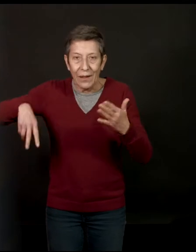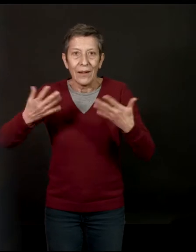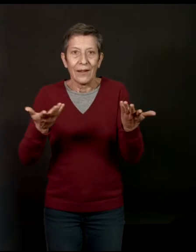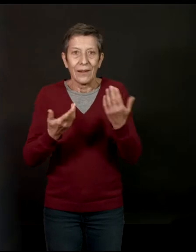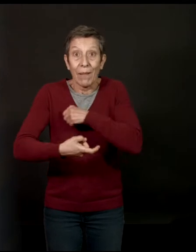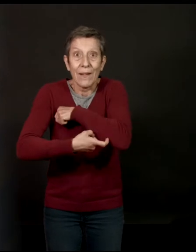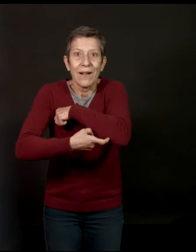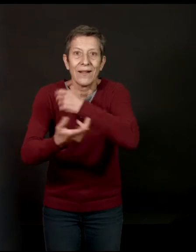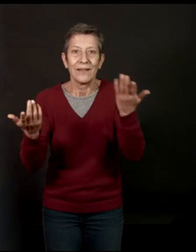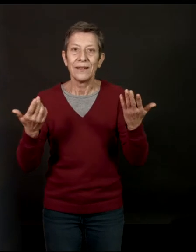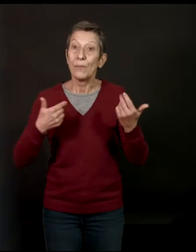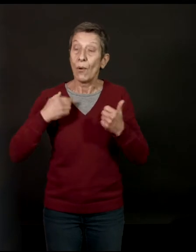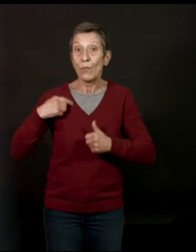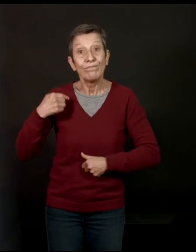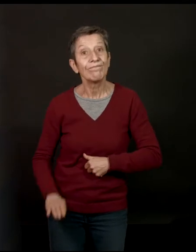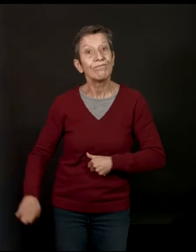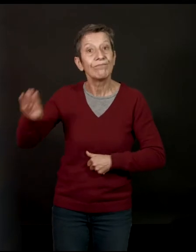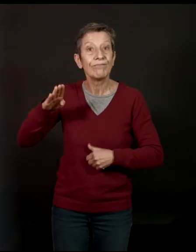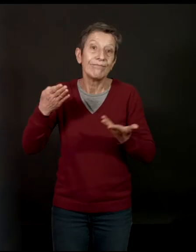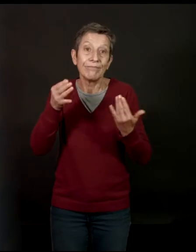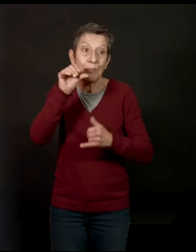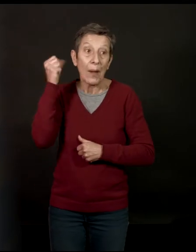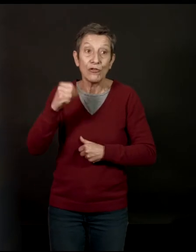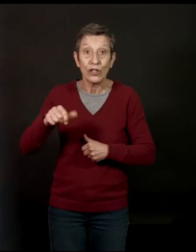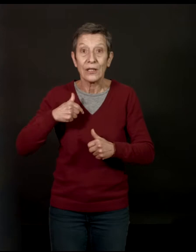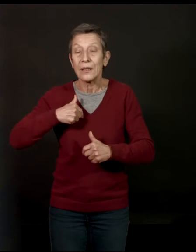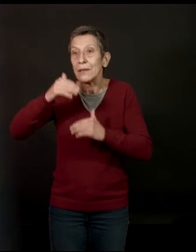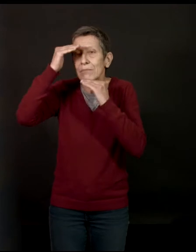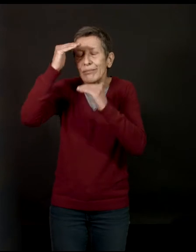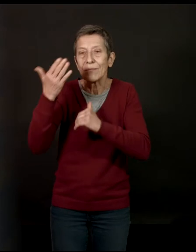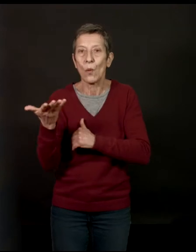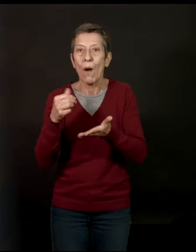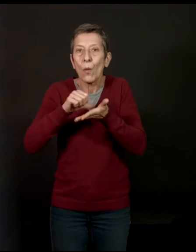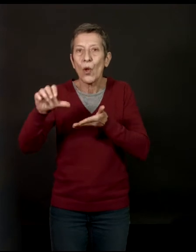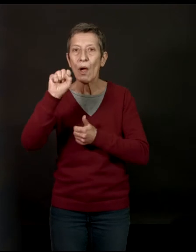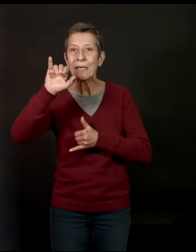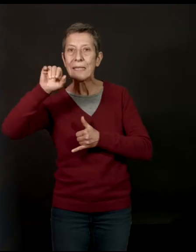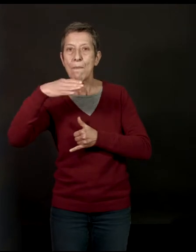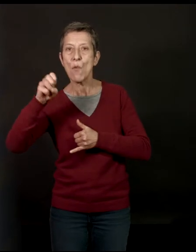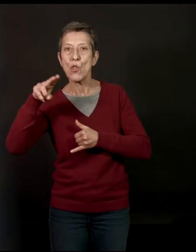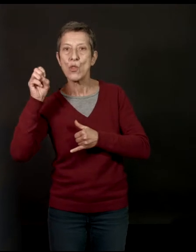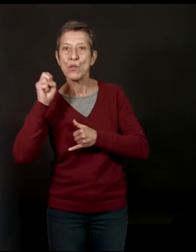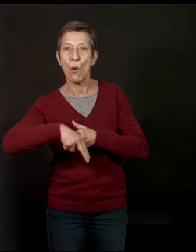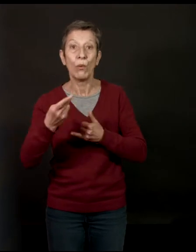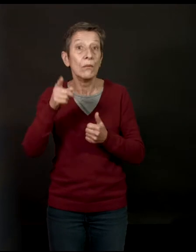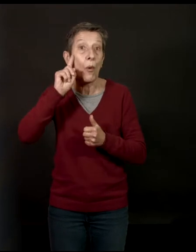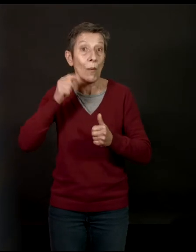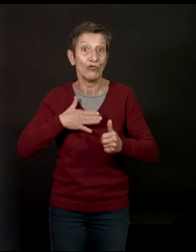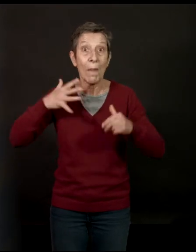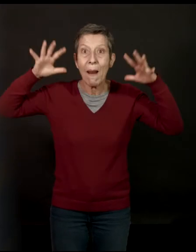évidemment, moi, j'ai grandi en Belgique, donc j'ai une passion pour Simonon. D'une part, parce que j'aime la